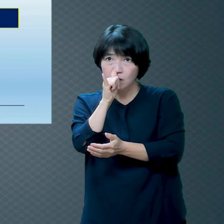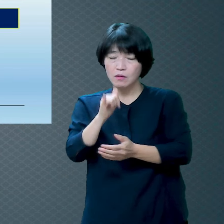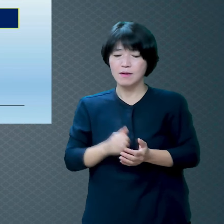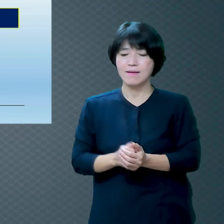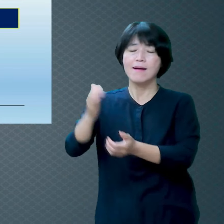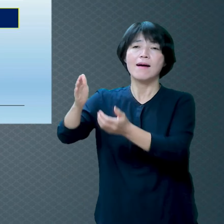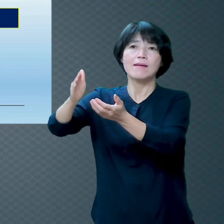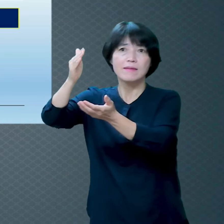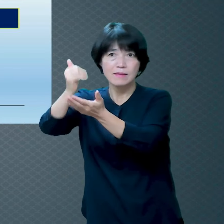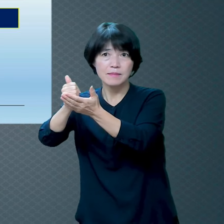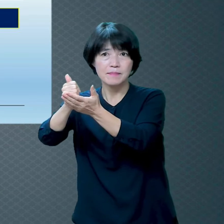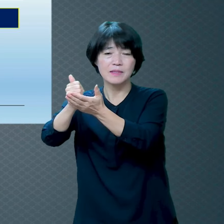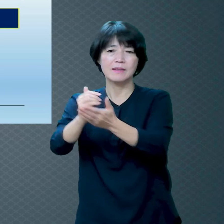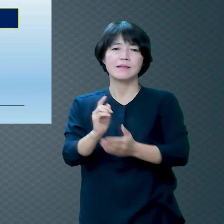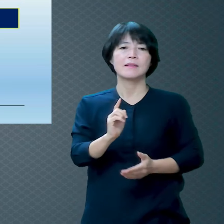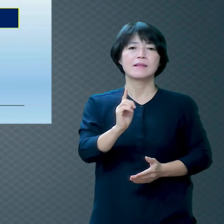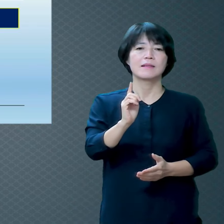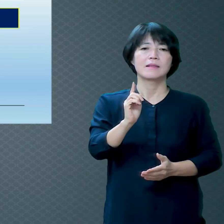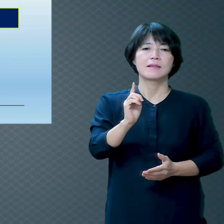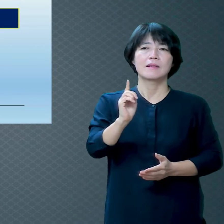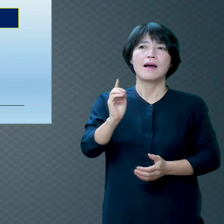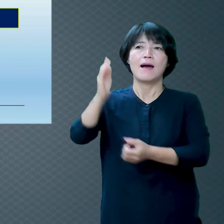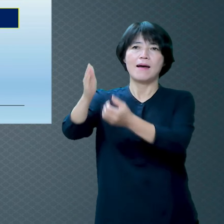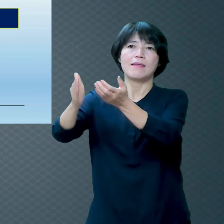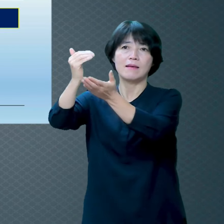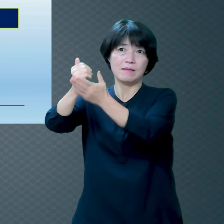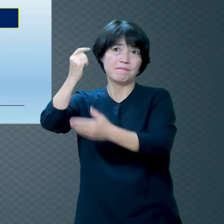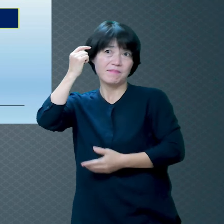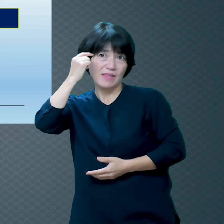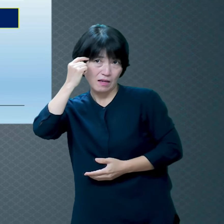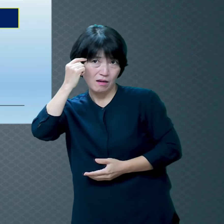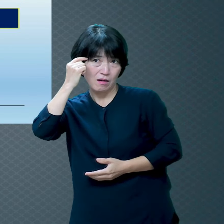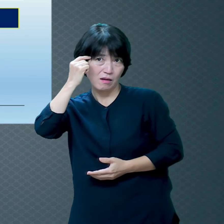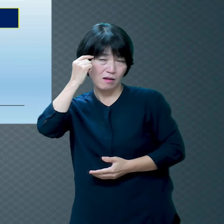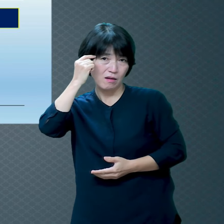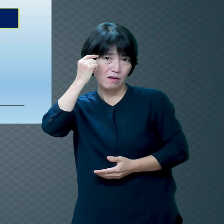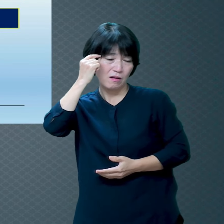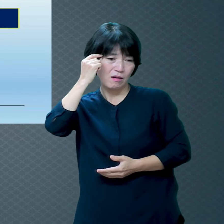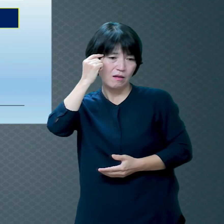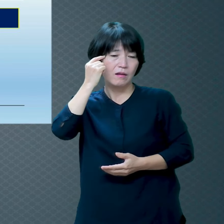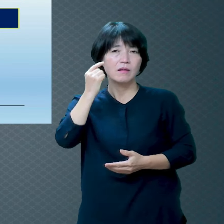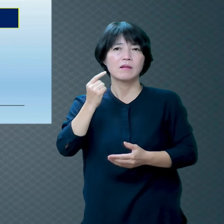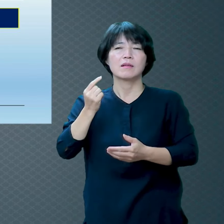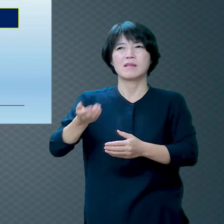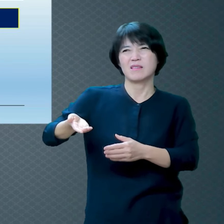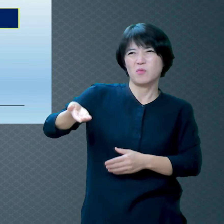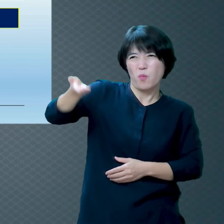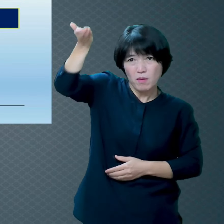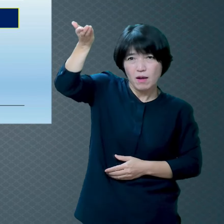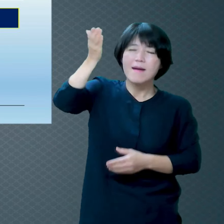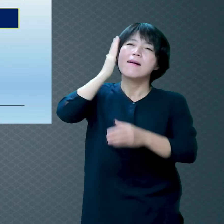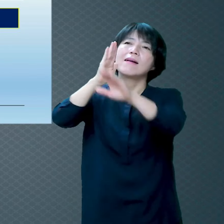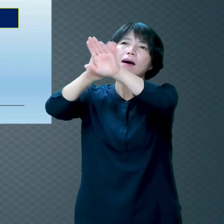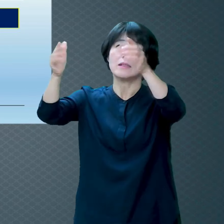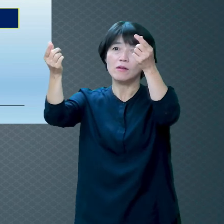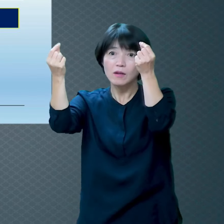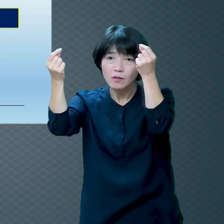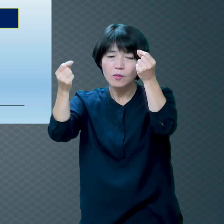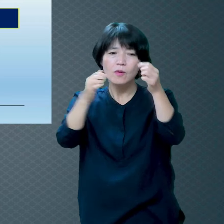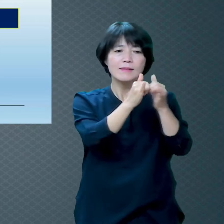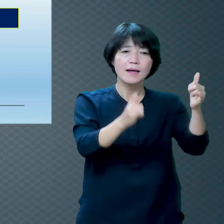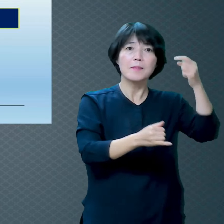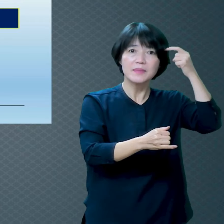차이 이러잖아요 하나님의 생각과 하나님의 길은 하늘입니다 사람의